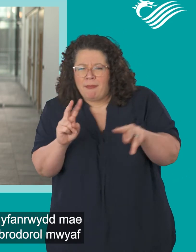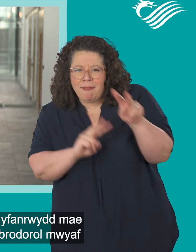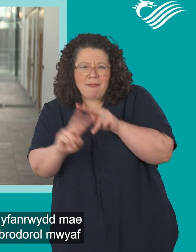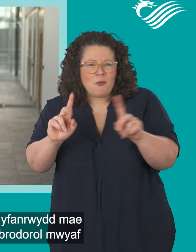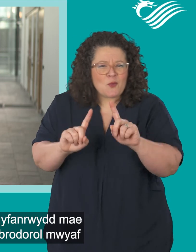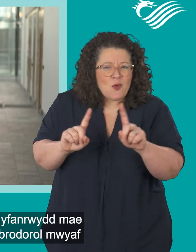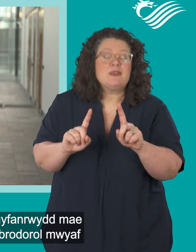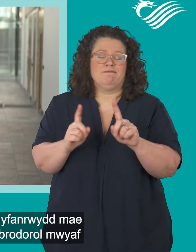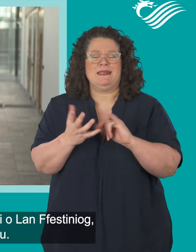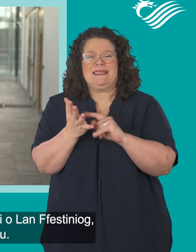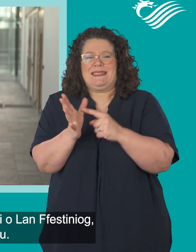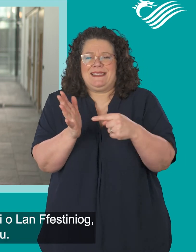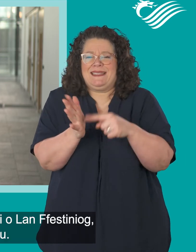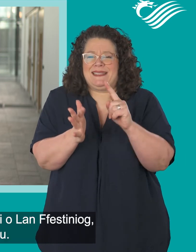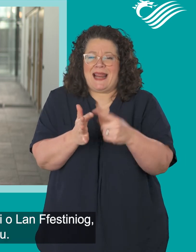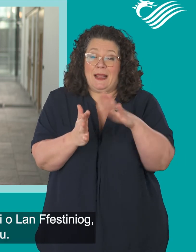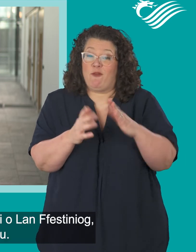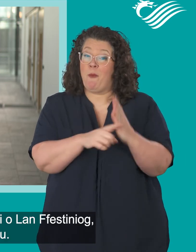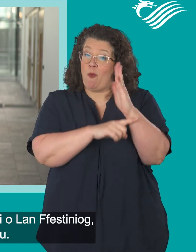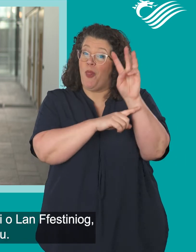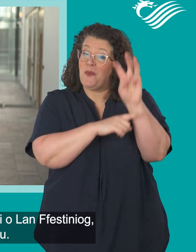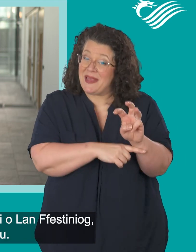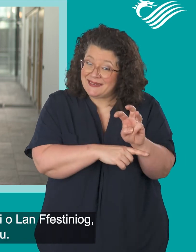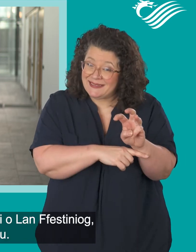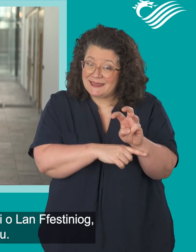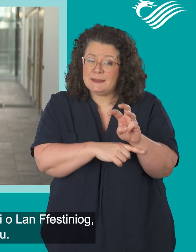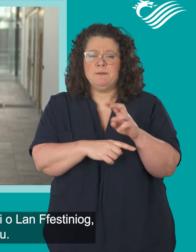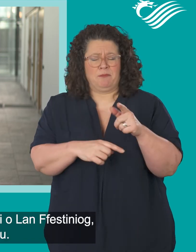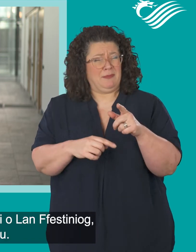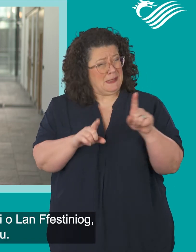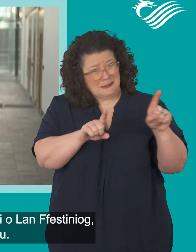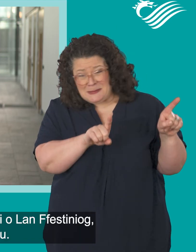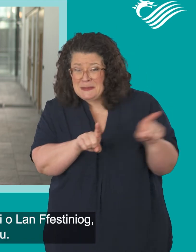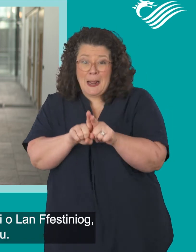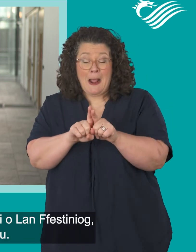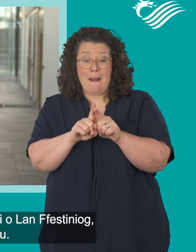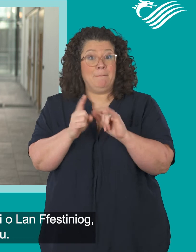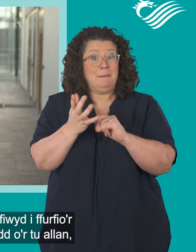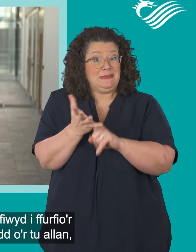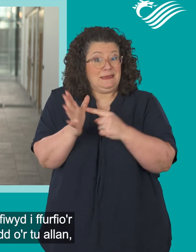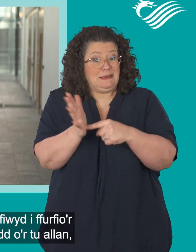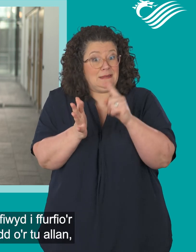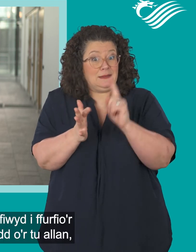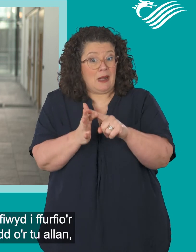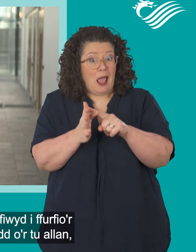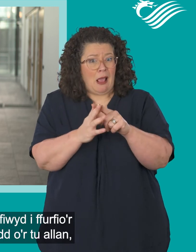adeiladu brodoral mwyaf adnabyddus o Gymru, sef llechu o lan ffustyniog Goglydd Cymru. Dyma'r union llechen a